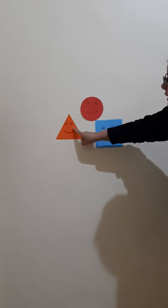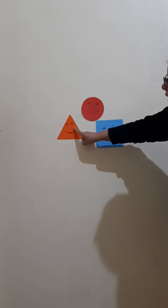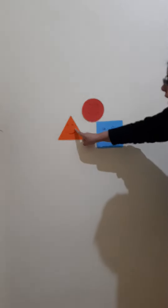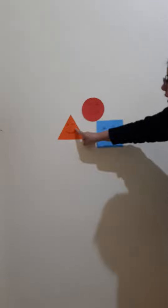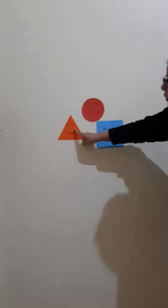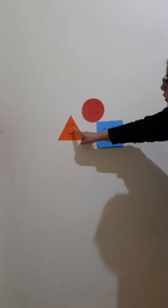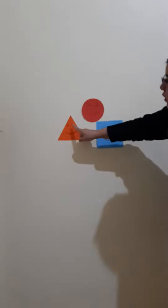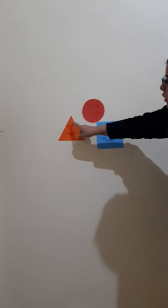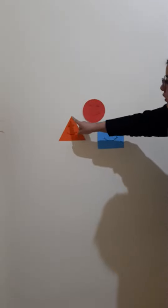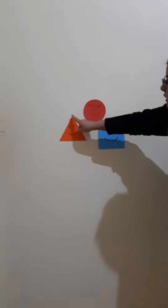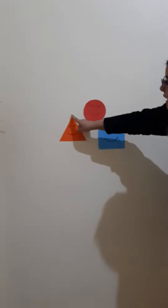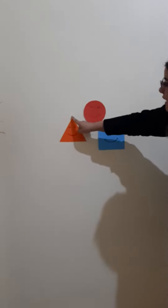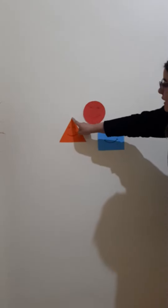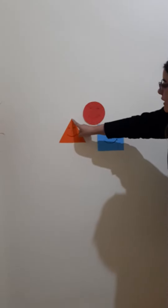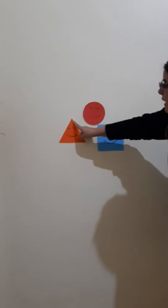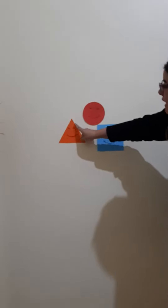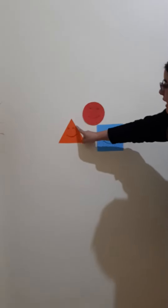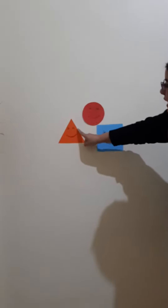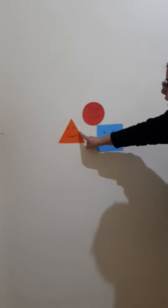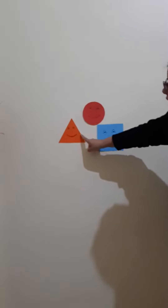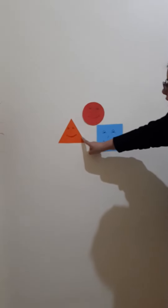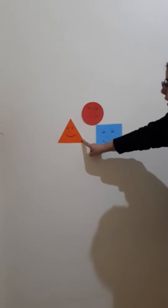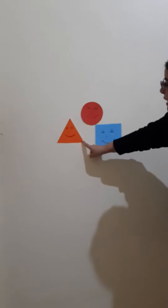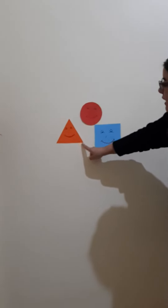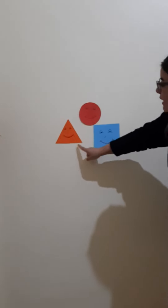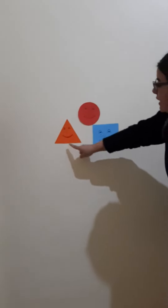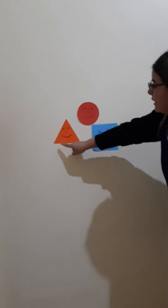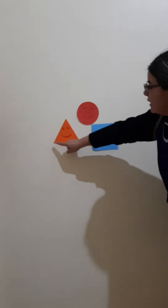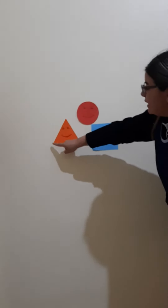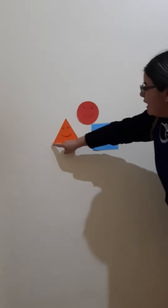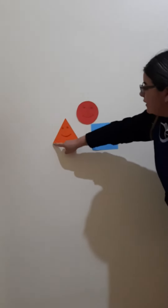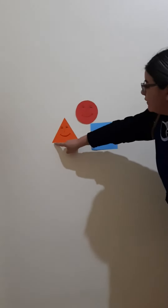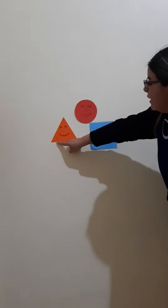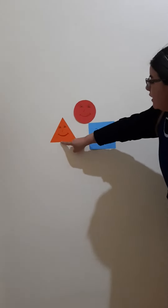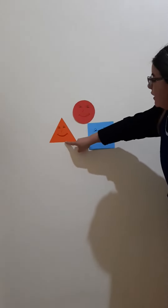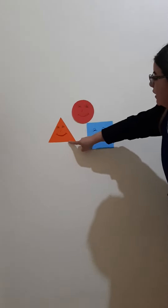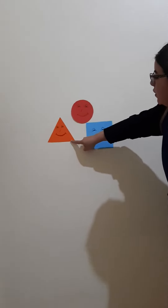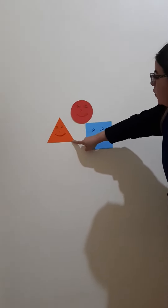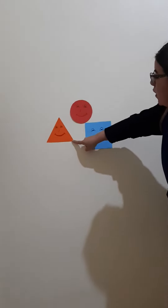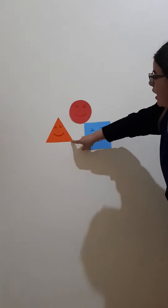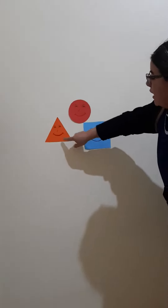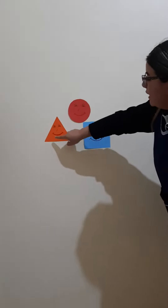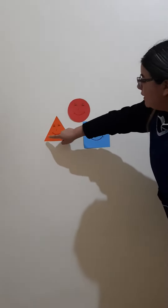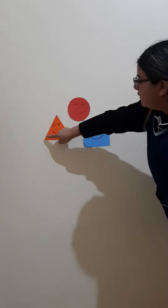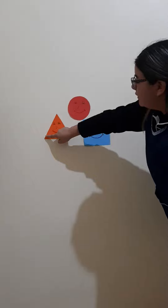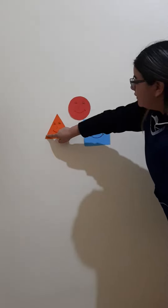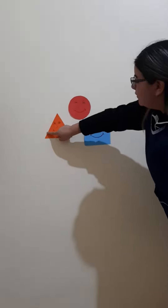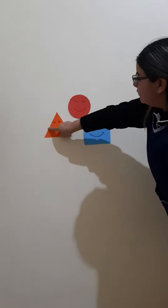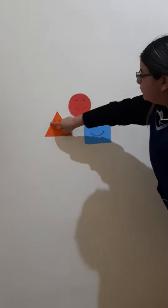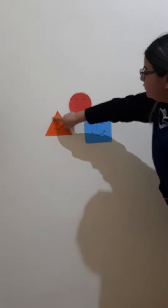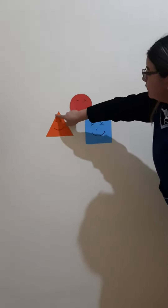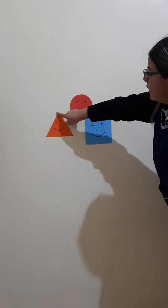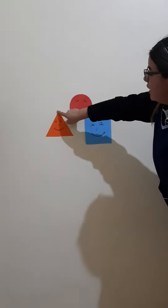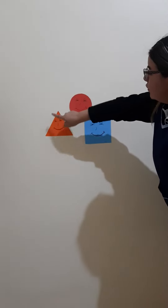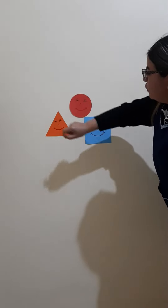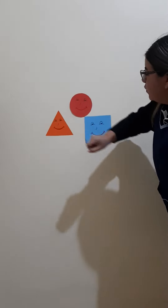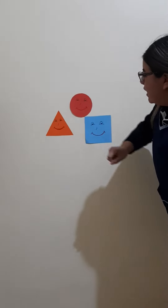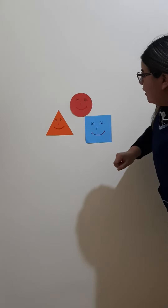triángulo tiene tres líneas iguales. Sus lados